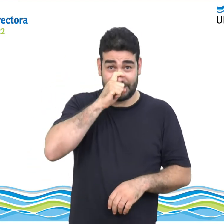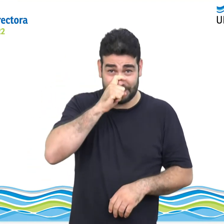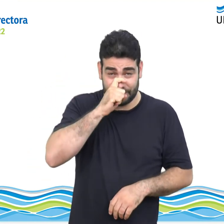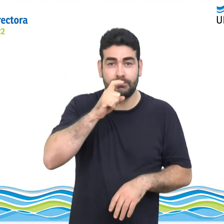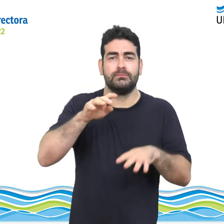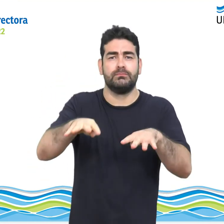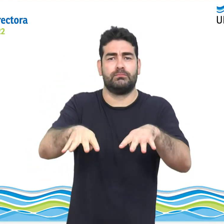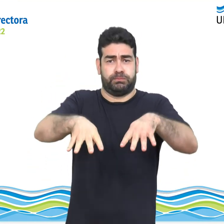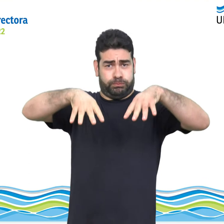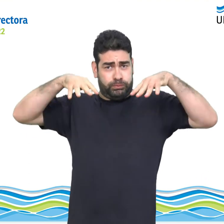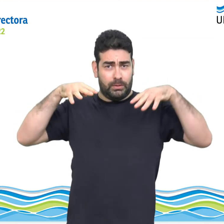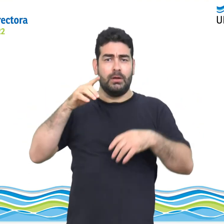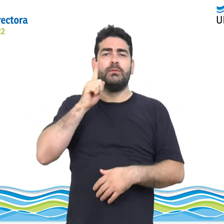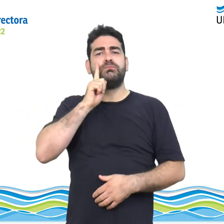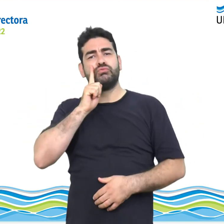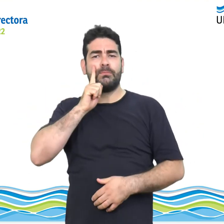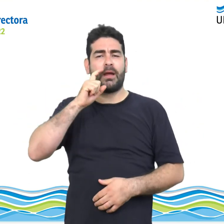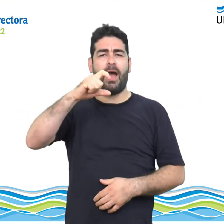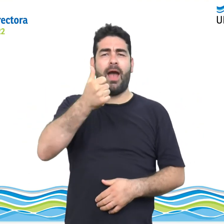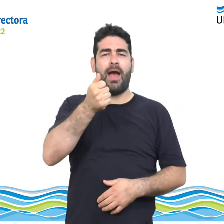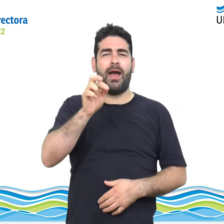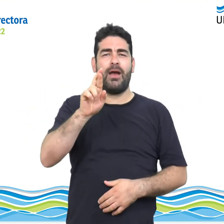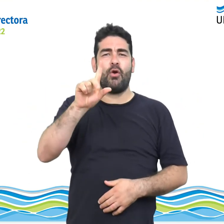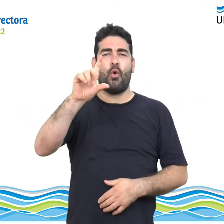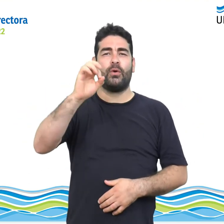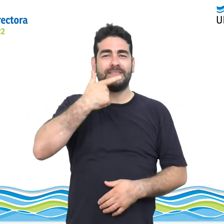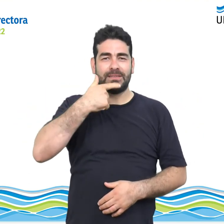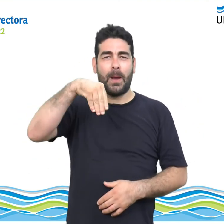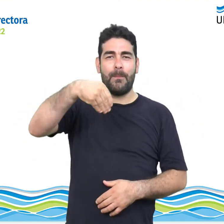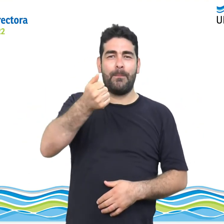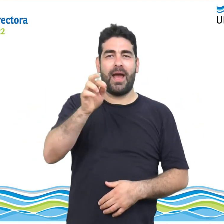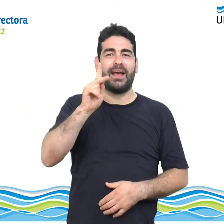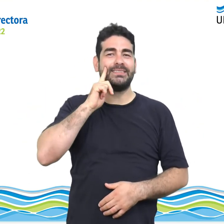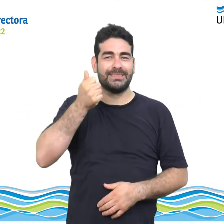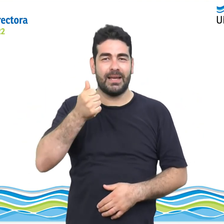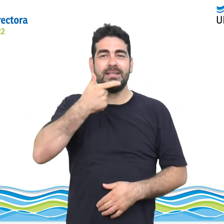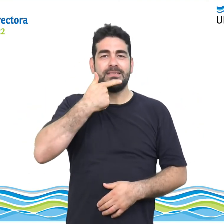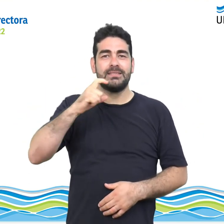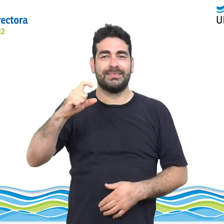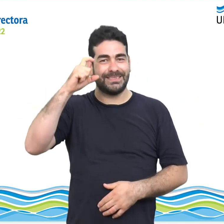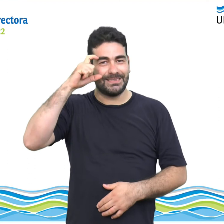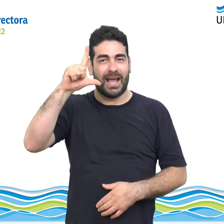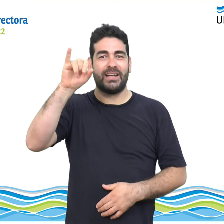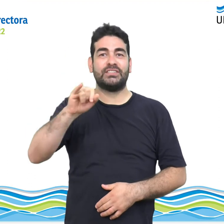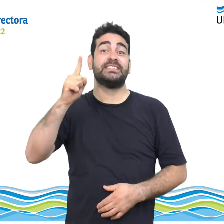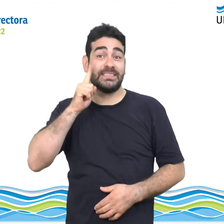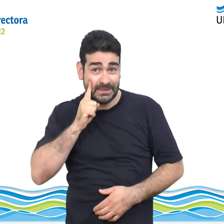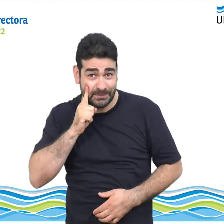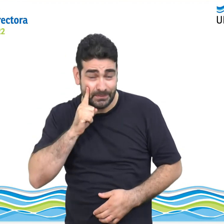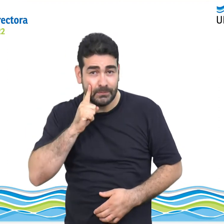Auditorio Municipal Carlos María Excelsi. Cito en calle Urquiza